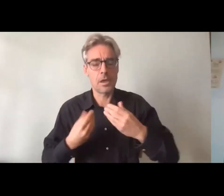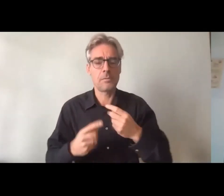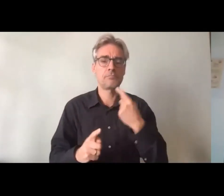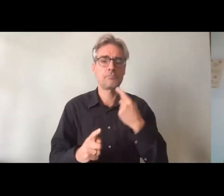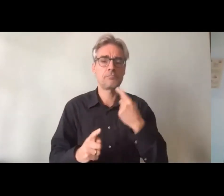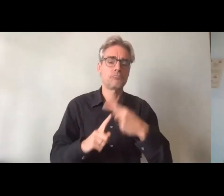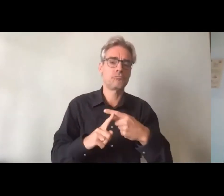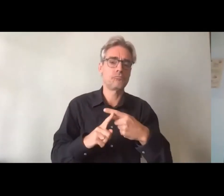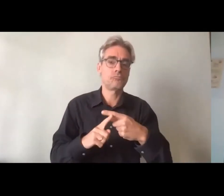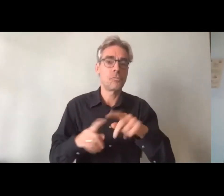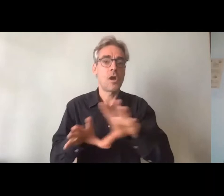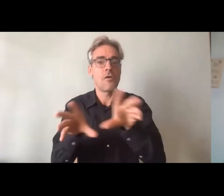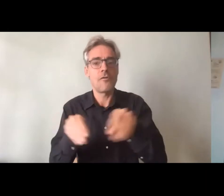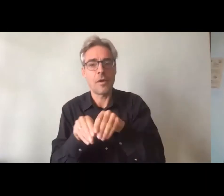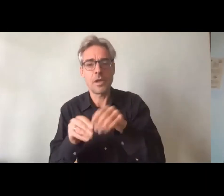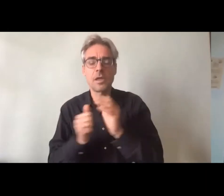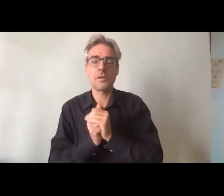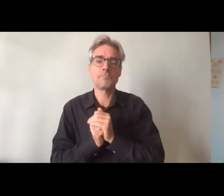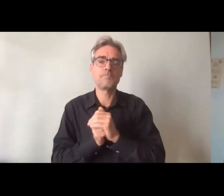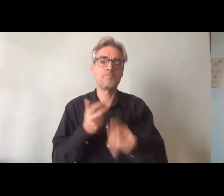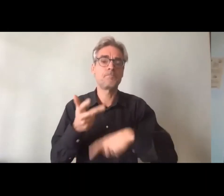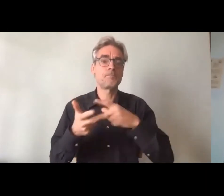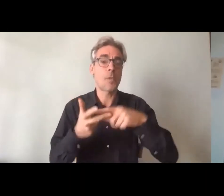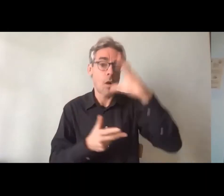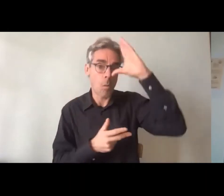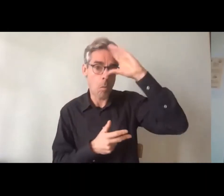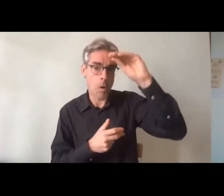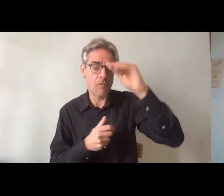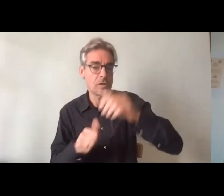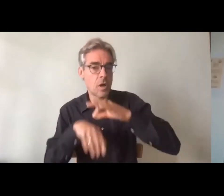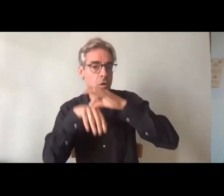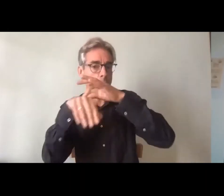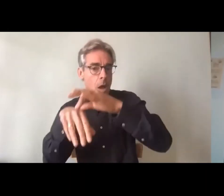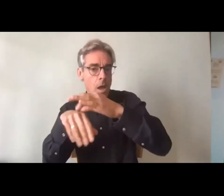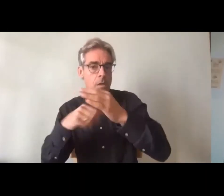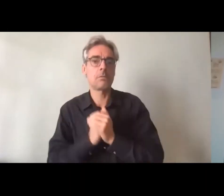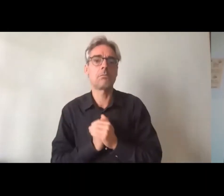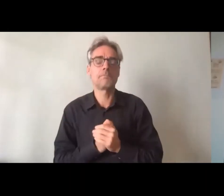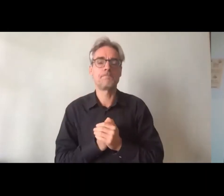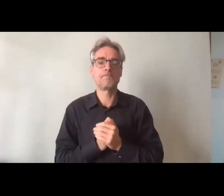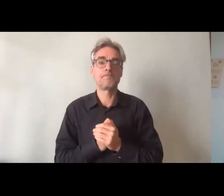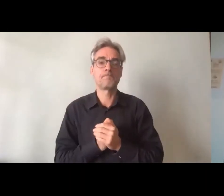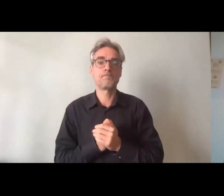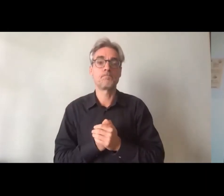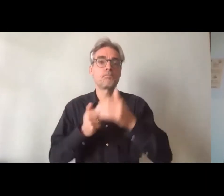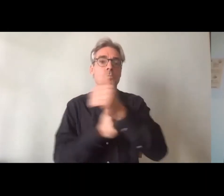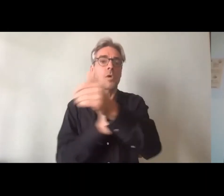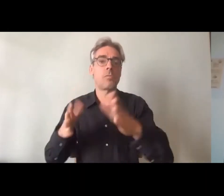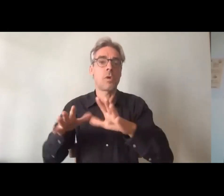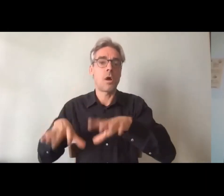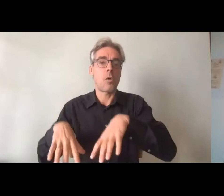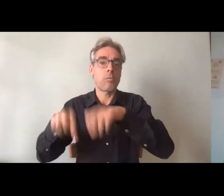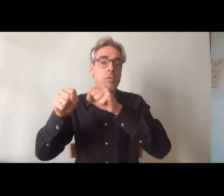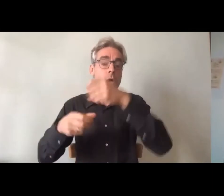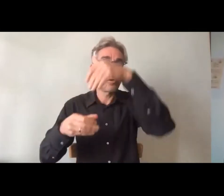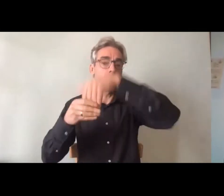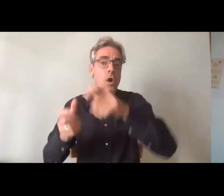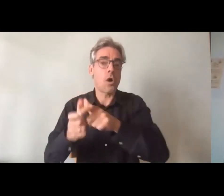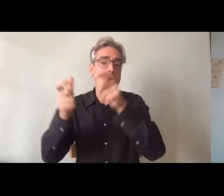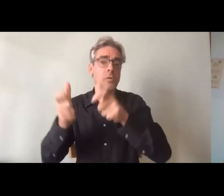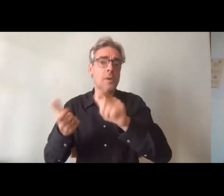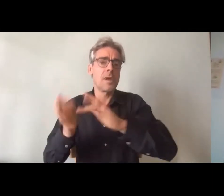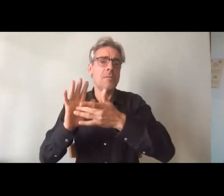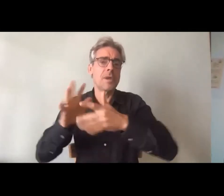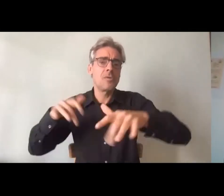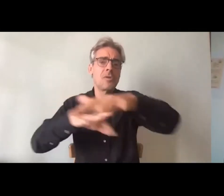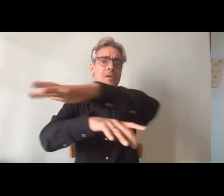de leur famille, des professionnels qui les accompagnent dans le champ de l'emploi des entreprises et tout l'écosystème